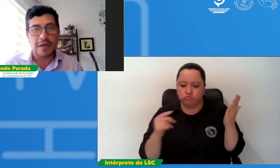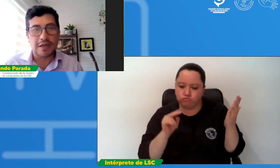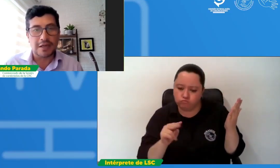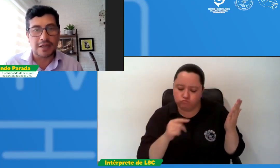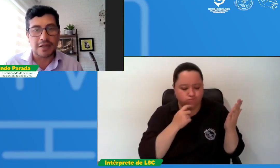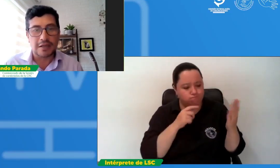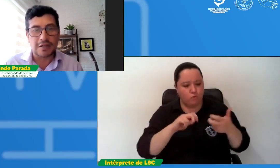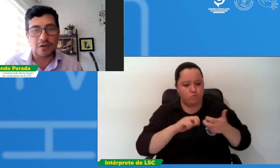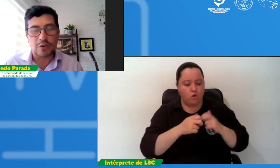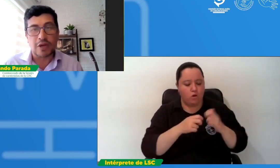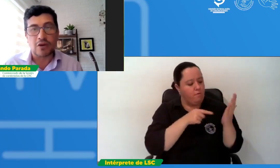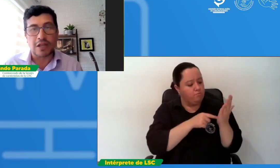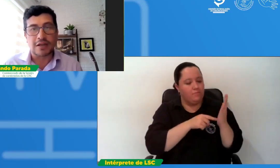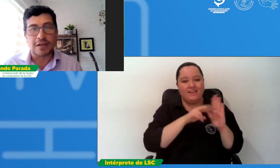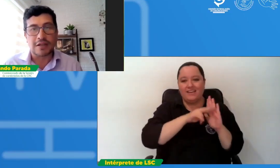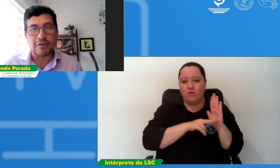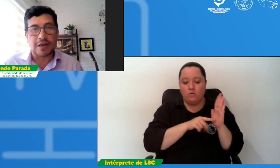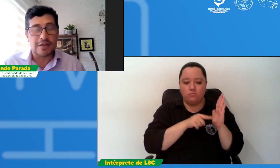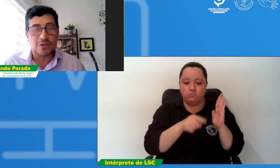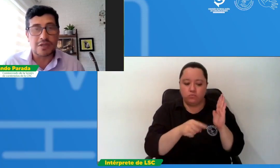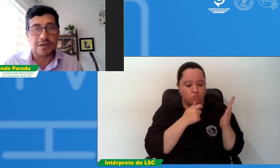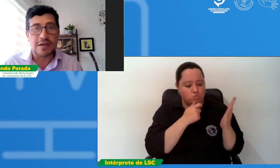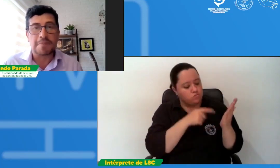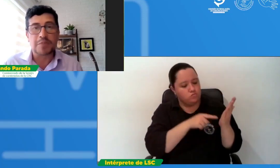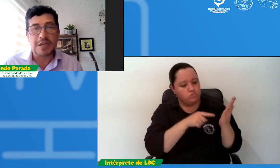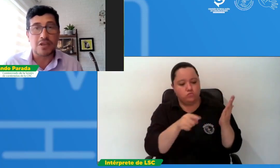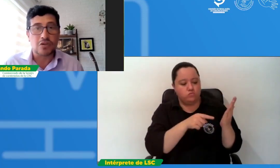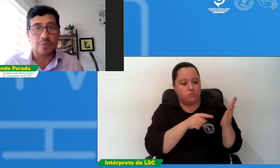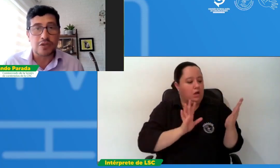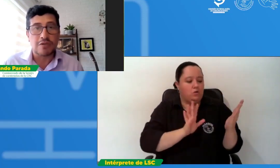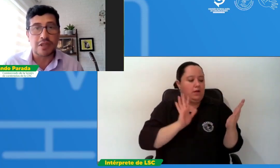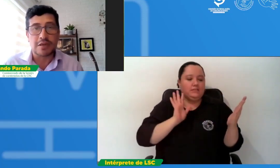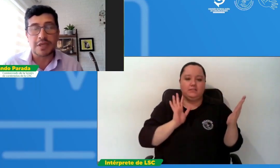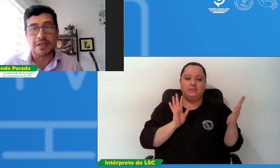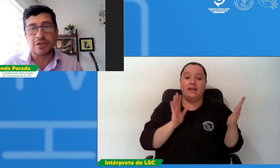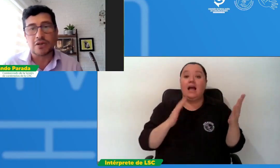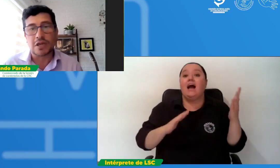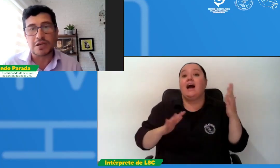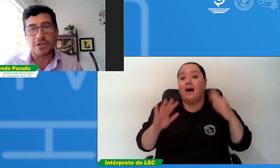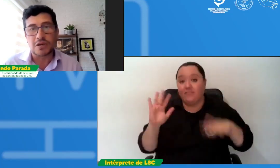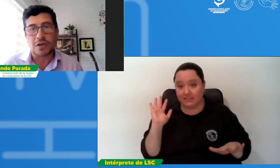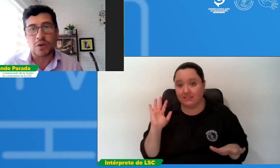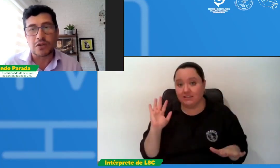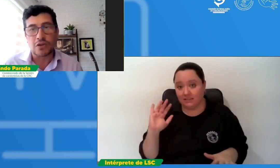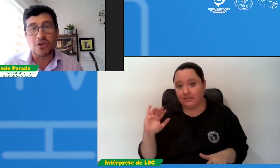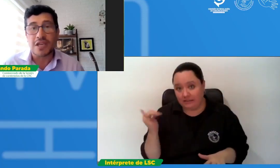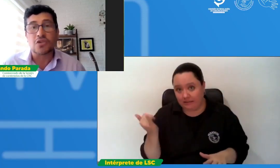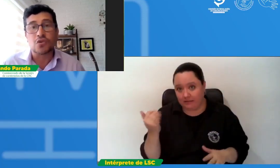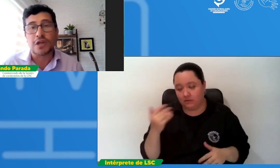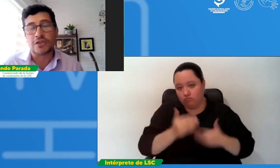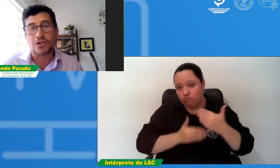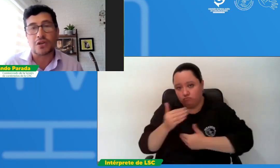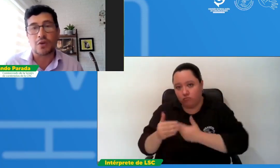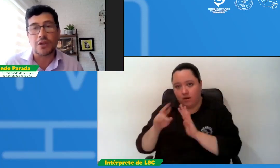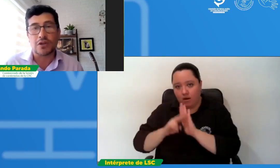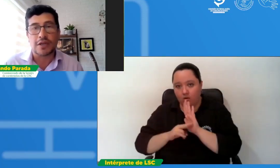como mejor alternativa es no hacer nada y eso es posible también dentro del ejercicio regulatorio y es una acción regulatoria